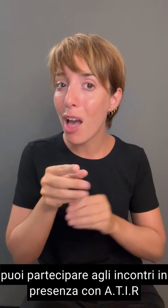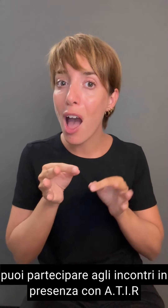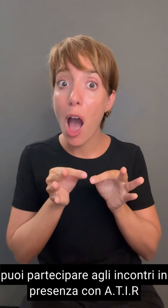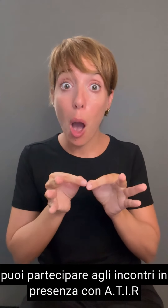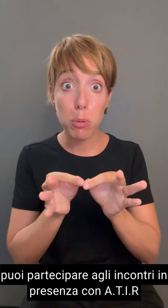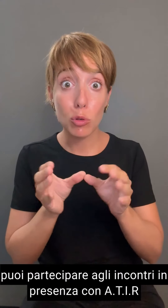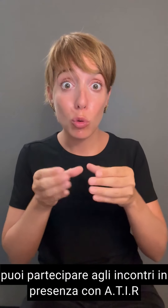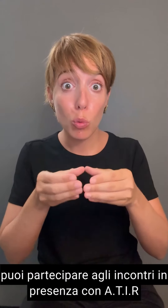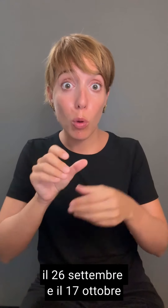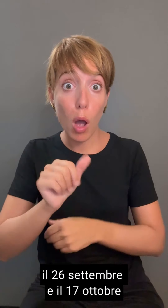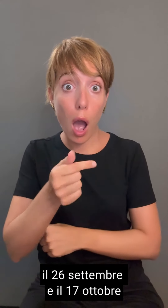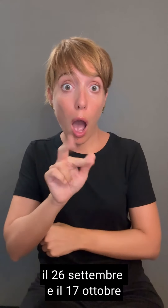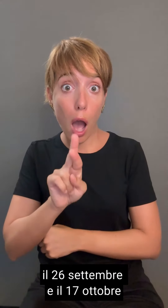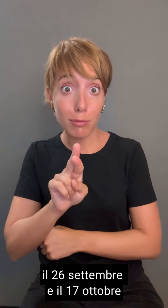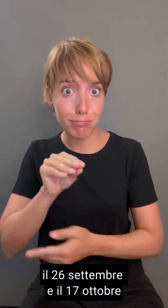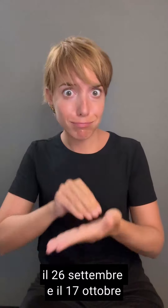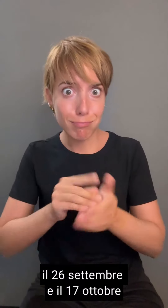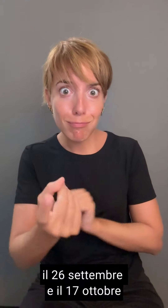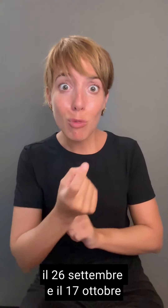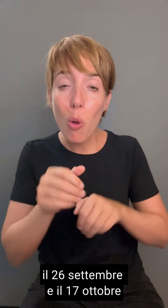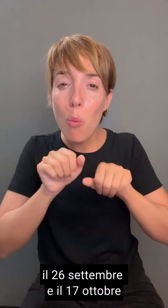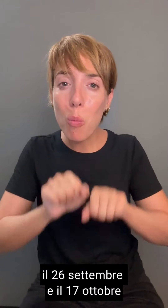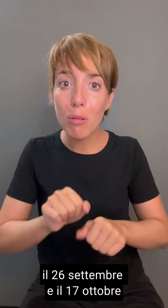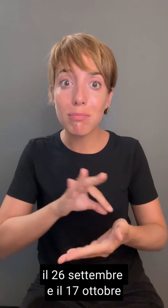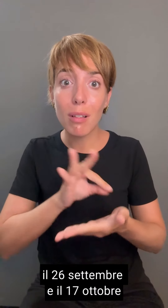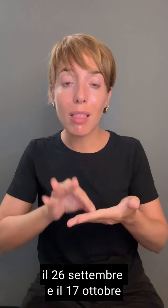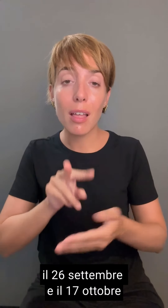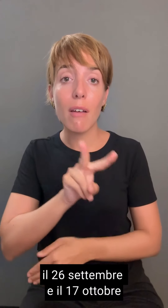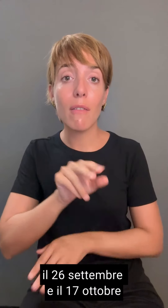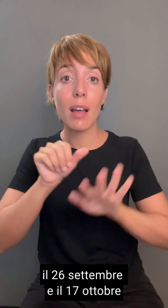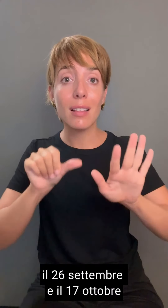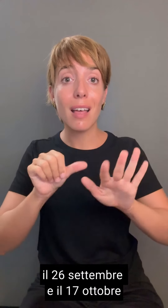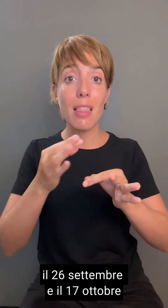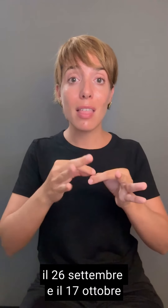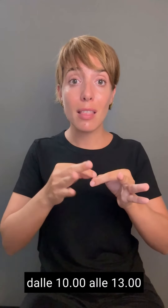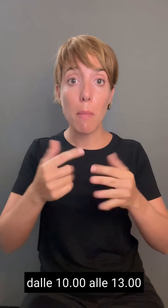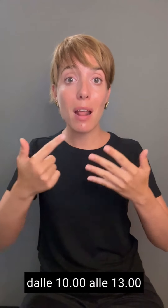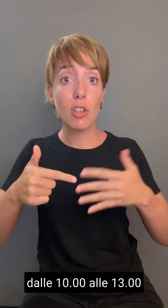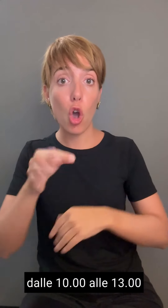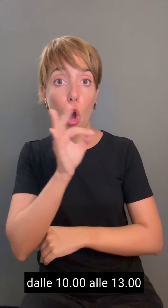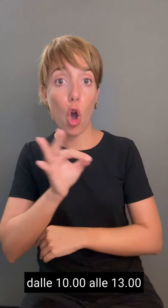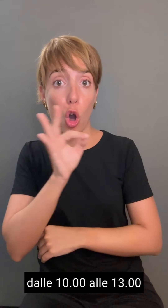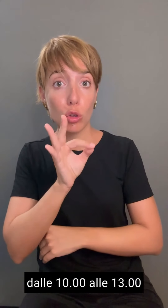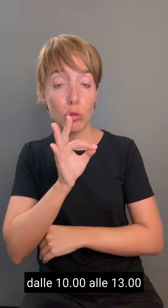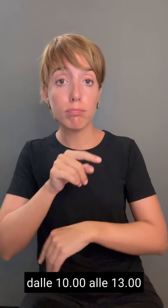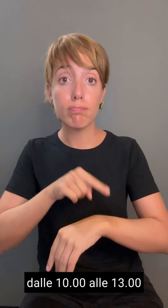con ATIR il 26 settembre e il 17 ottobre, dalle 10 alle 13,